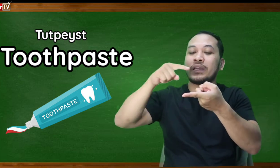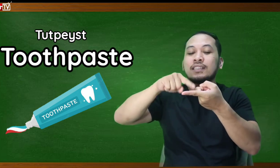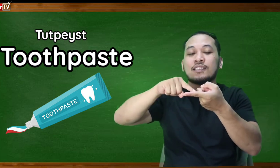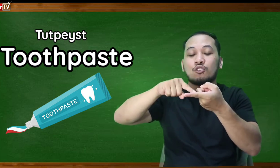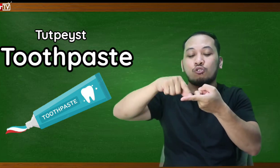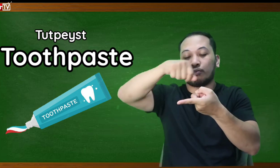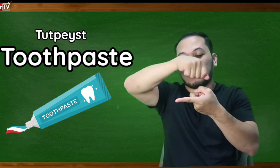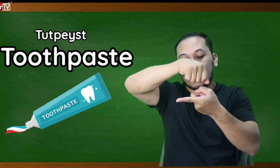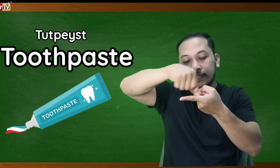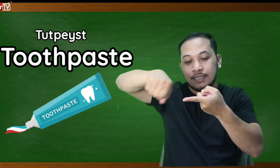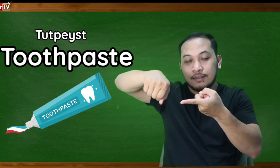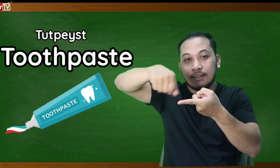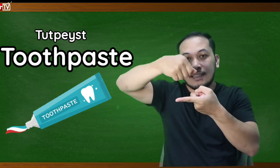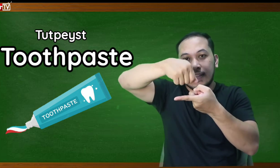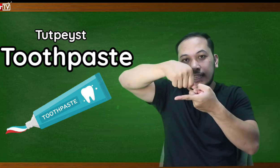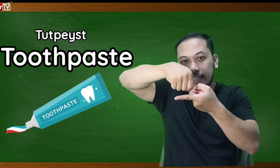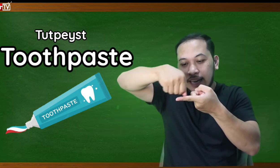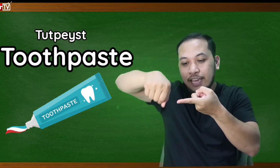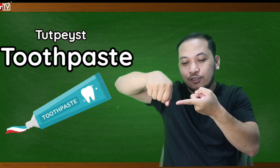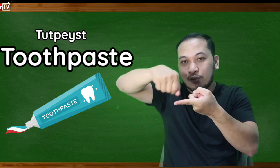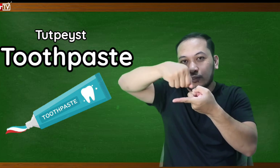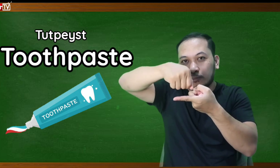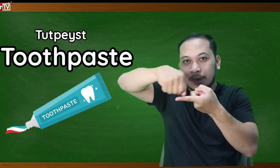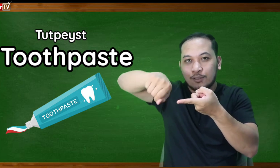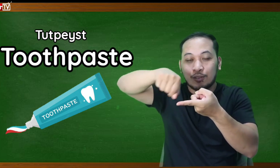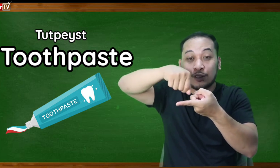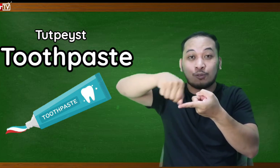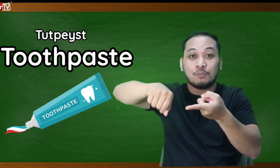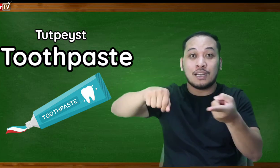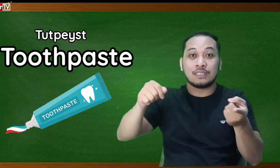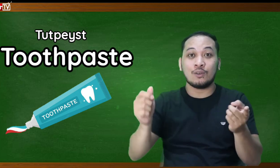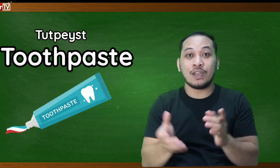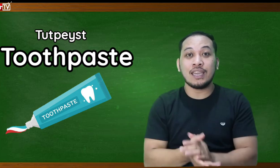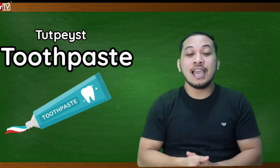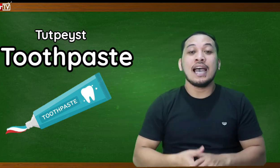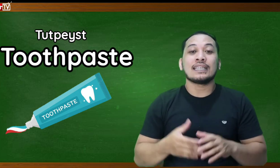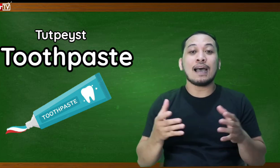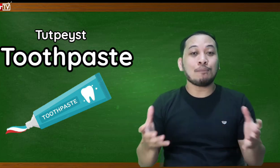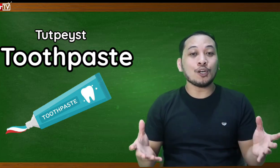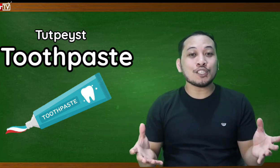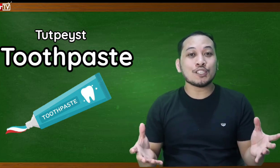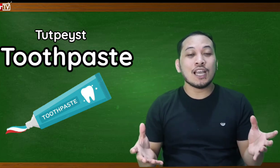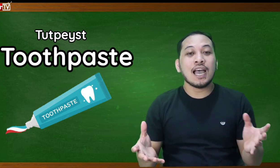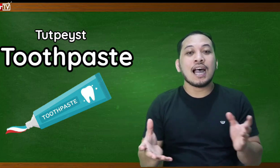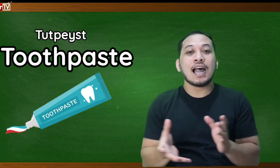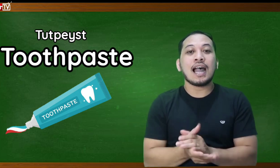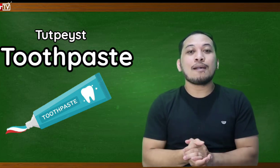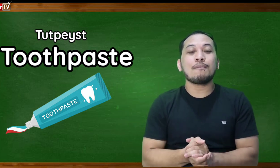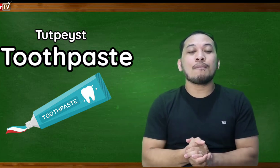ito yung toothbrush yan inilagay nyo yung toothpaste dun sa toothbrush ok tapos ahm